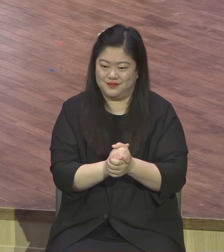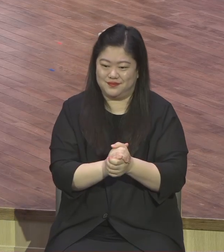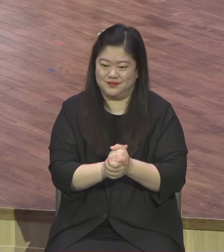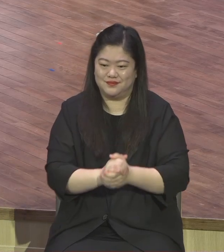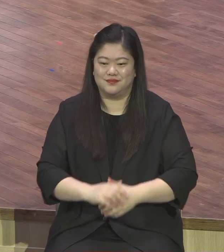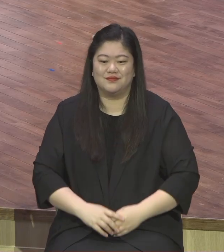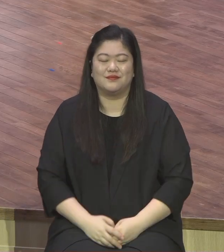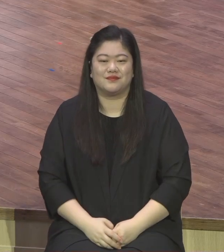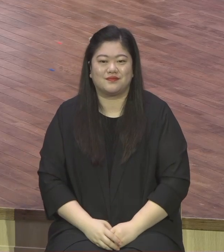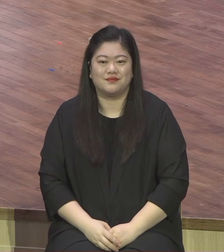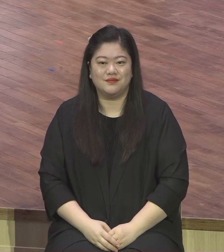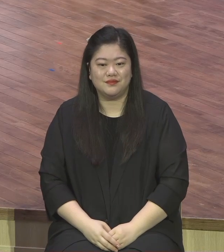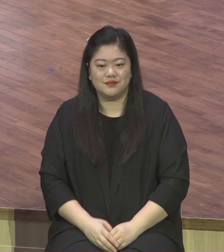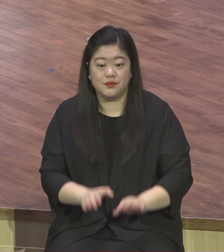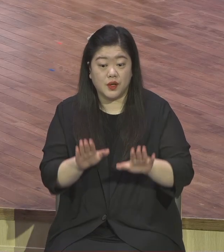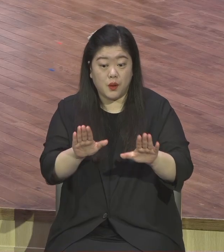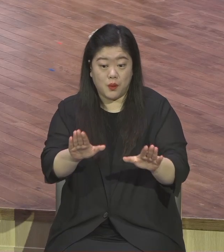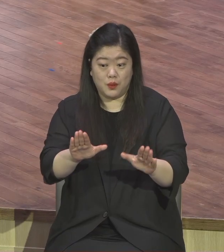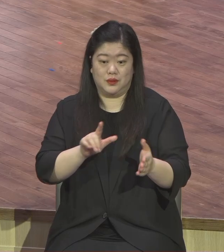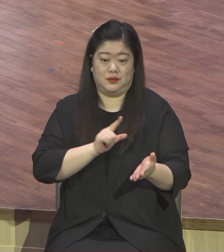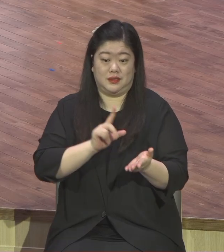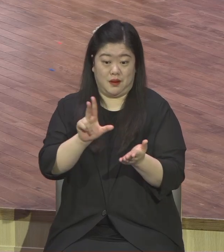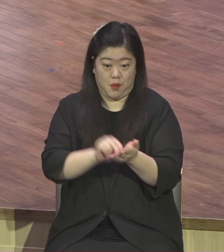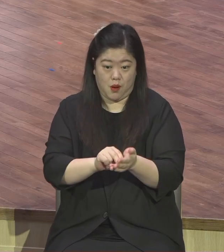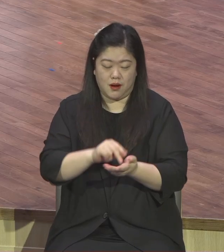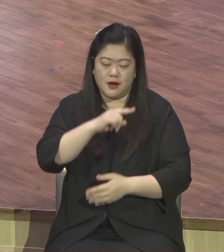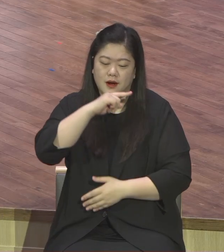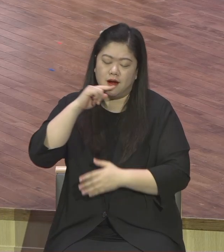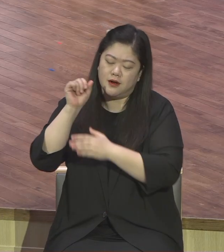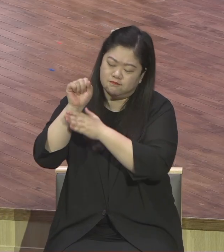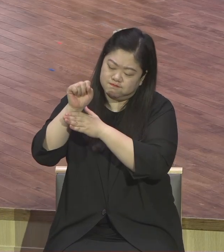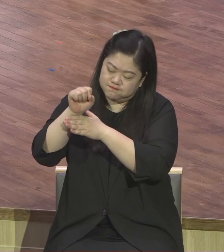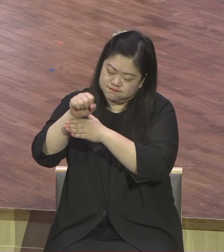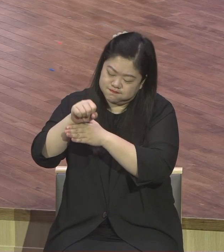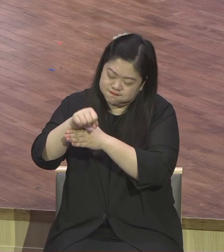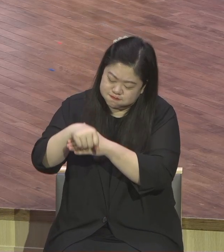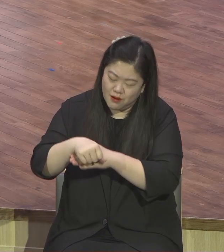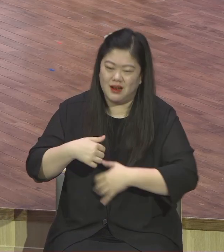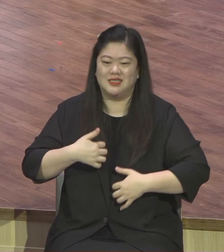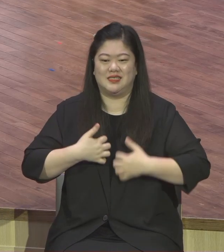이것들의 말씀 가지고 열매 맺는 기쁨이라는 제모로 말씀을 드립니다. 지난